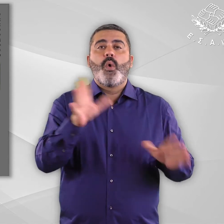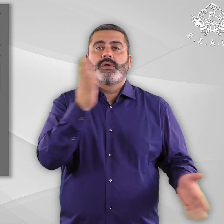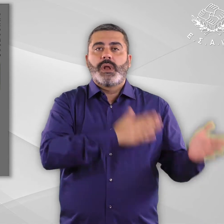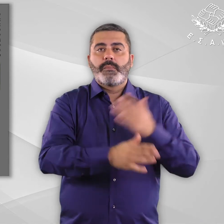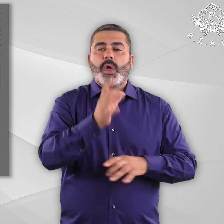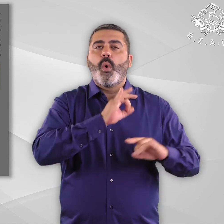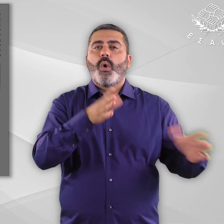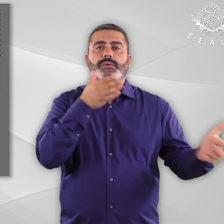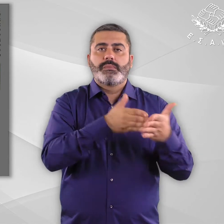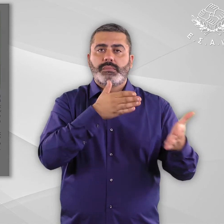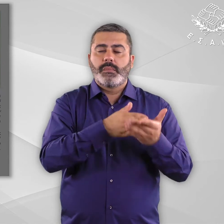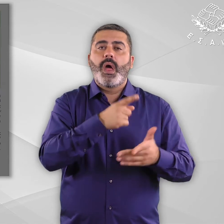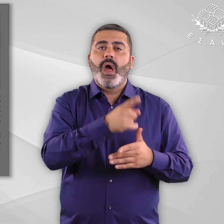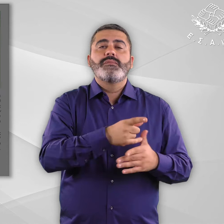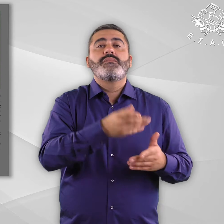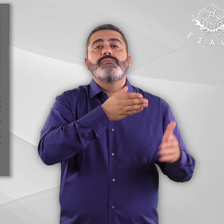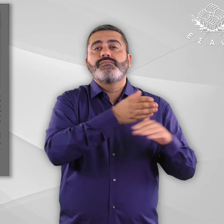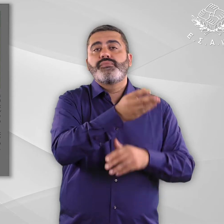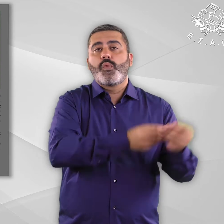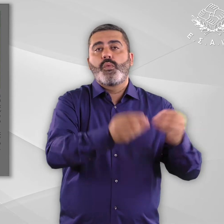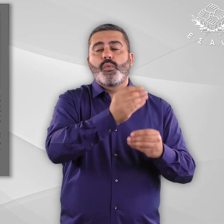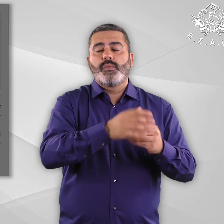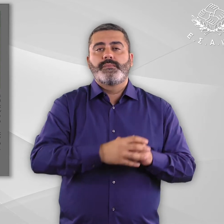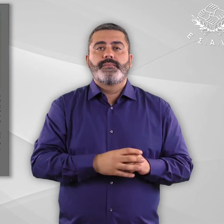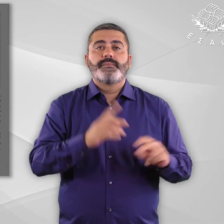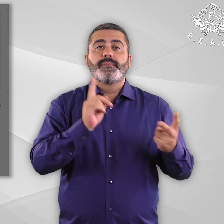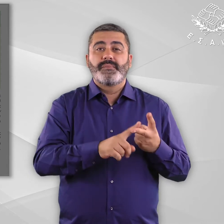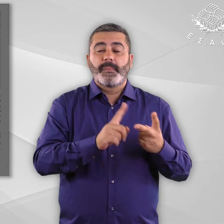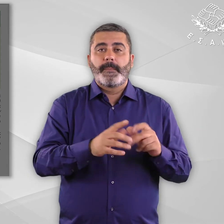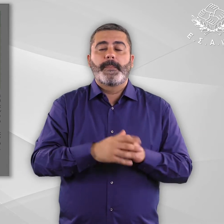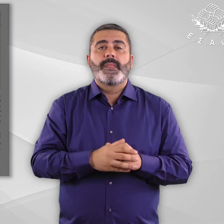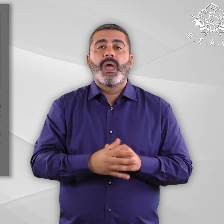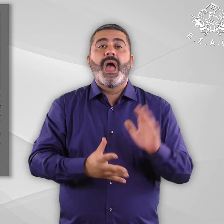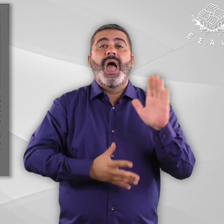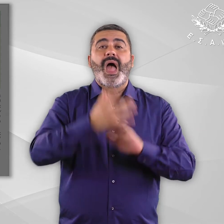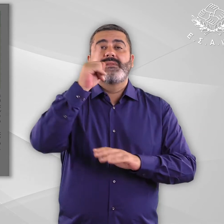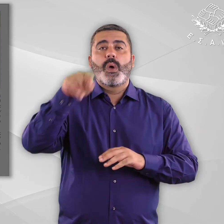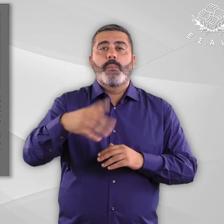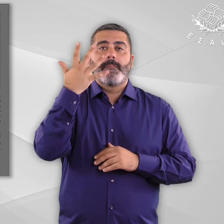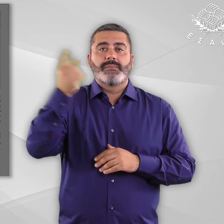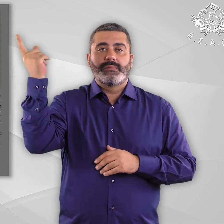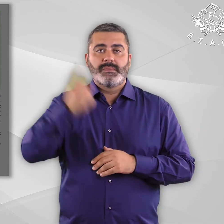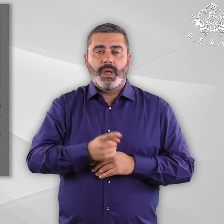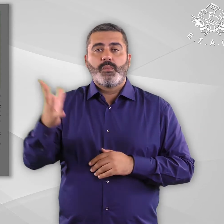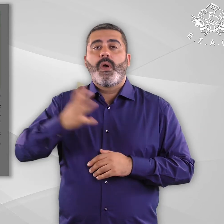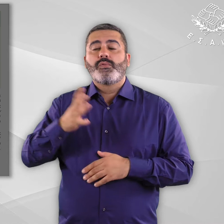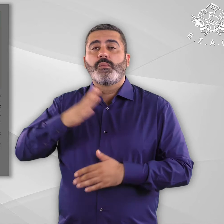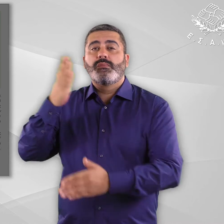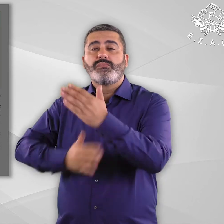δραστηριότητας. Κουκίδα, μόνο το 11,5% του πληθυσμού των ατόμων με σοβαρή αναπηρία έχει παρακολουθήσει